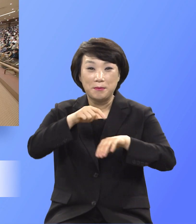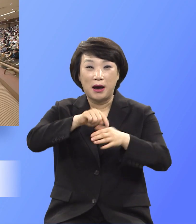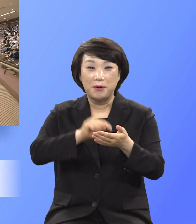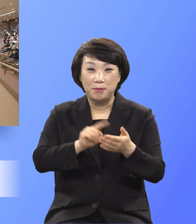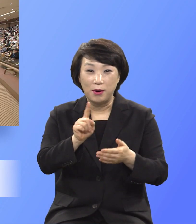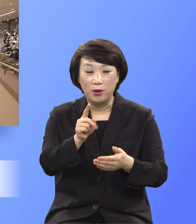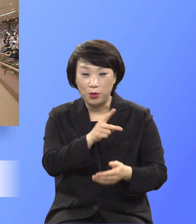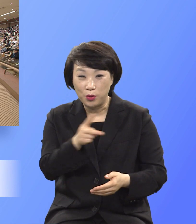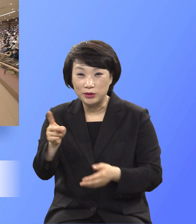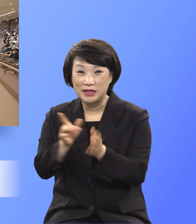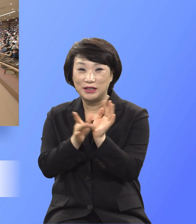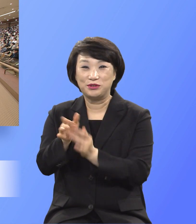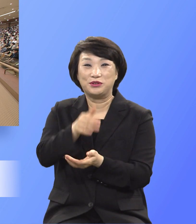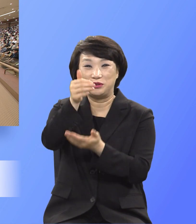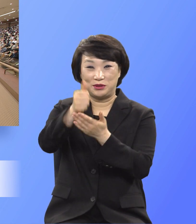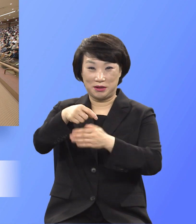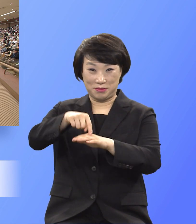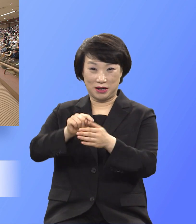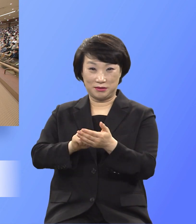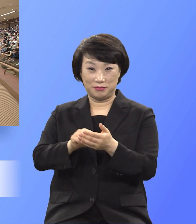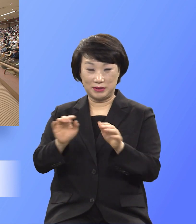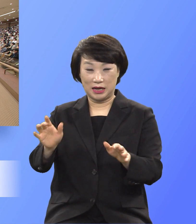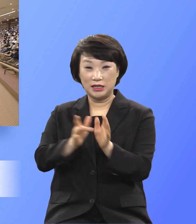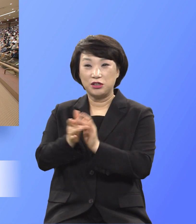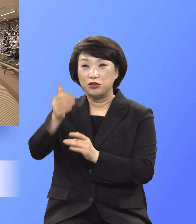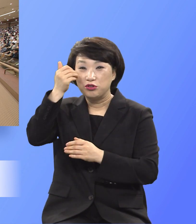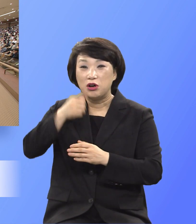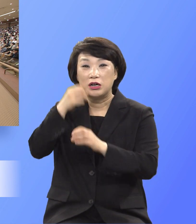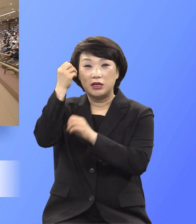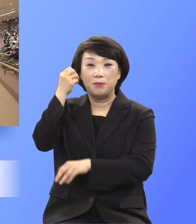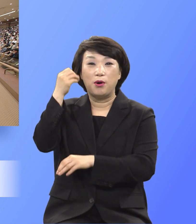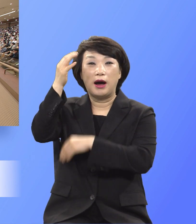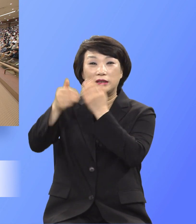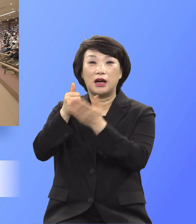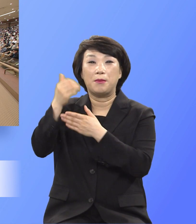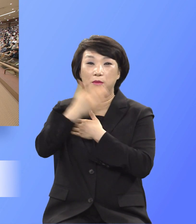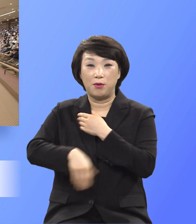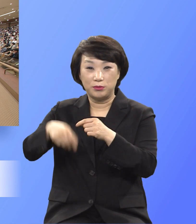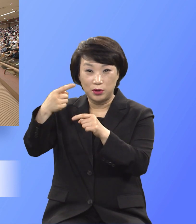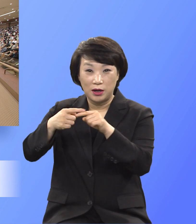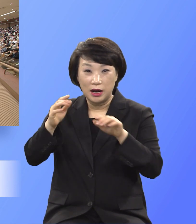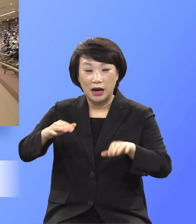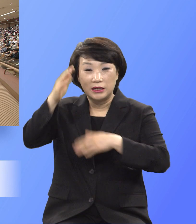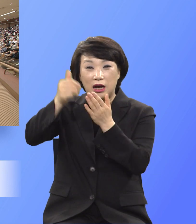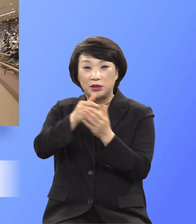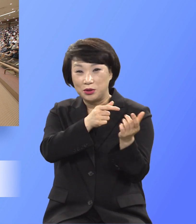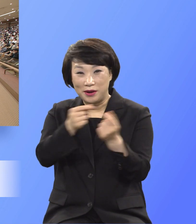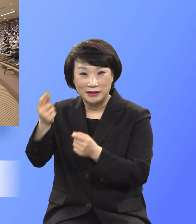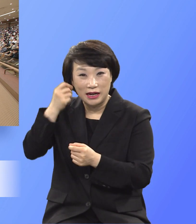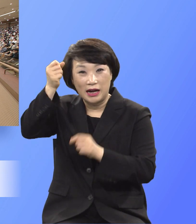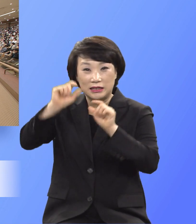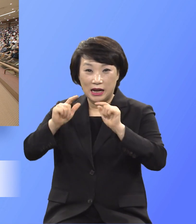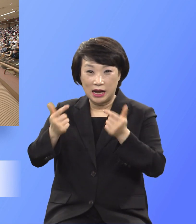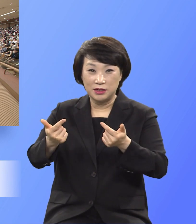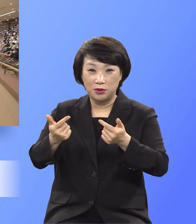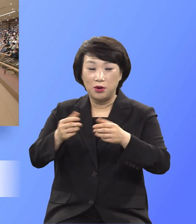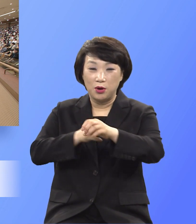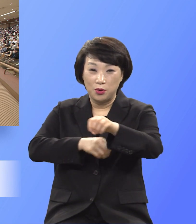그리스도 예수의 마음이니 그는 근본 하나님의 본체신하 하나님과 동등됨을 취할 것으로 여기지 않냐 하시고